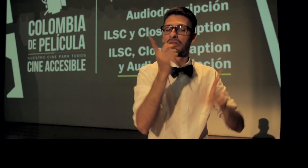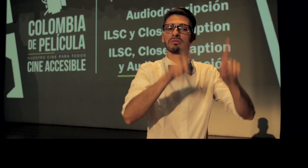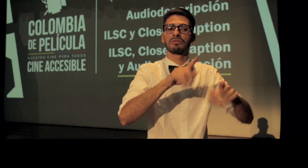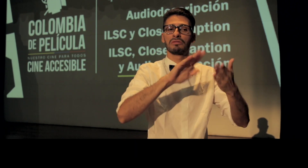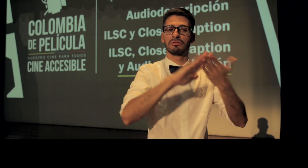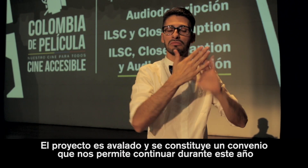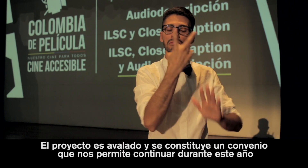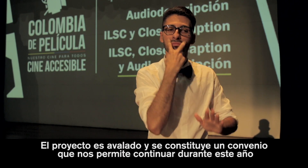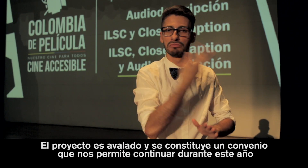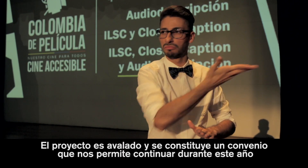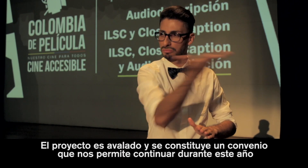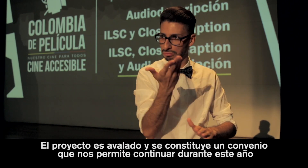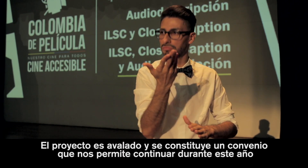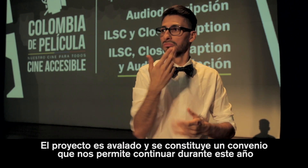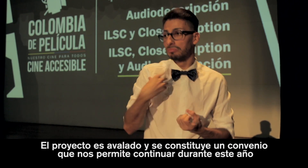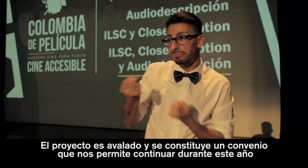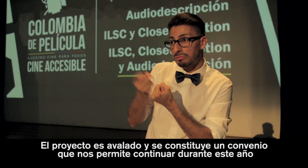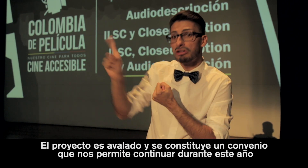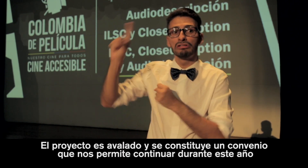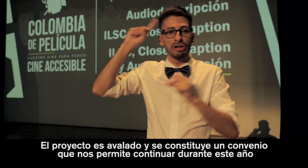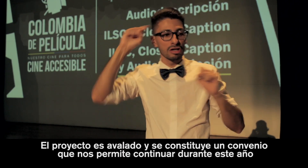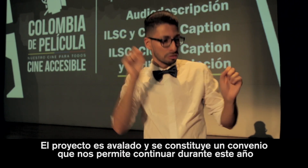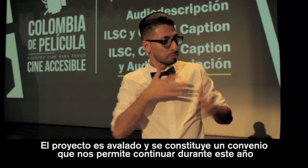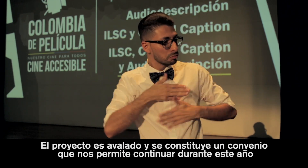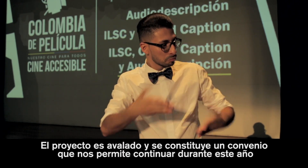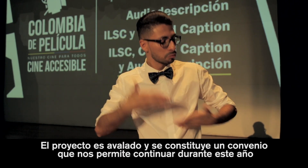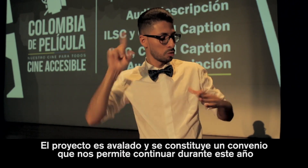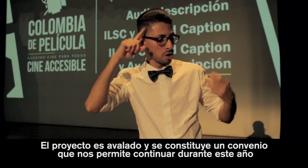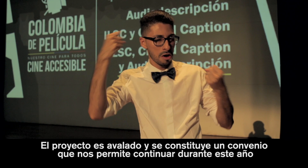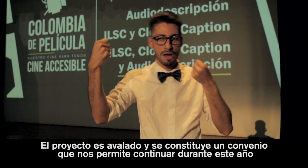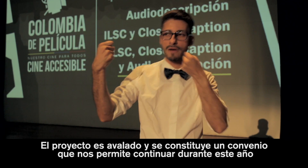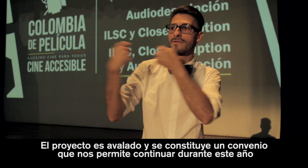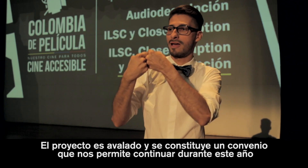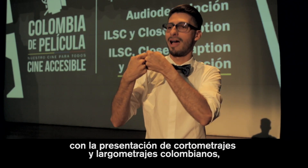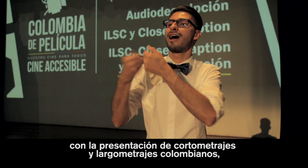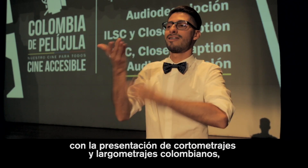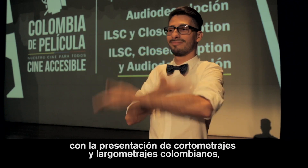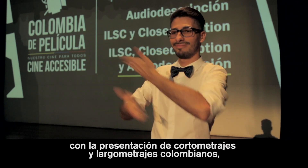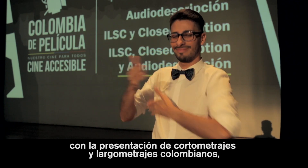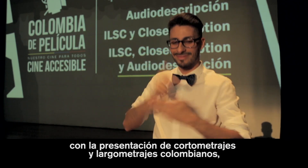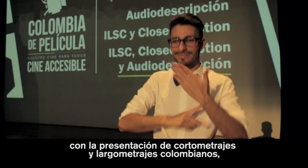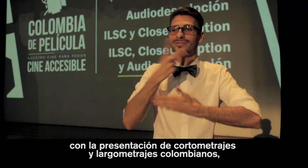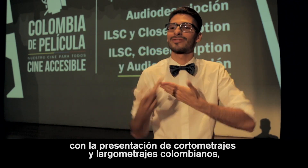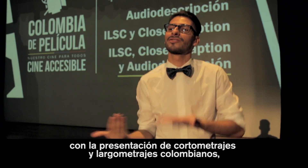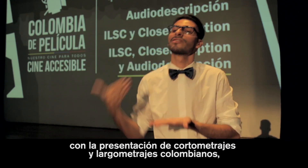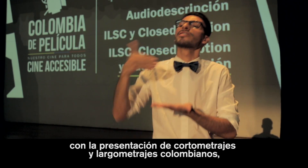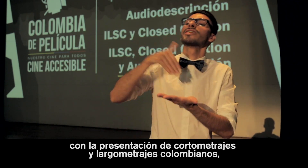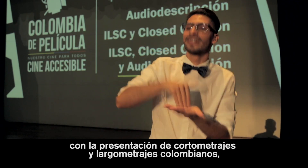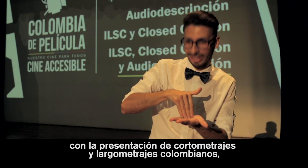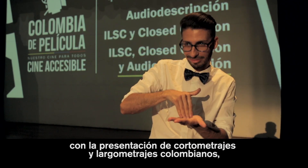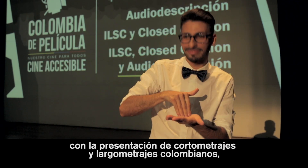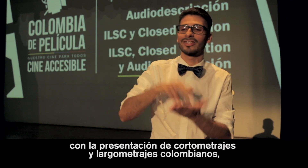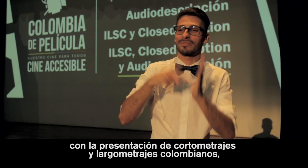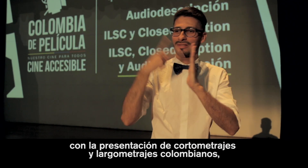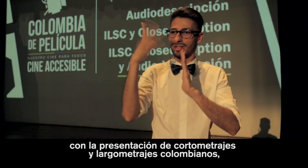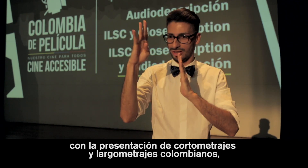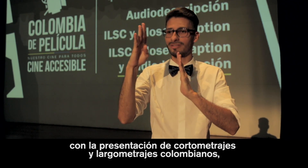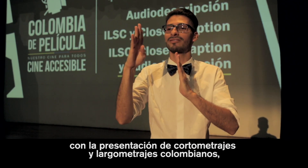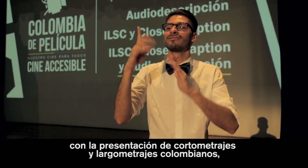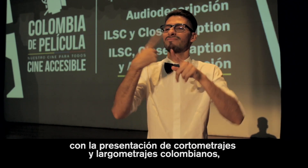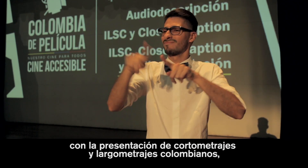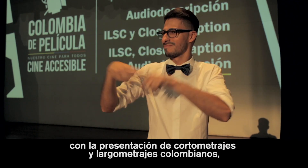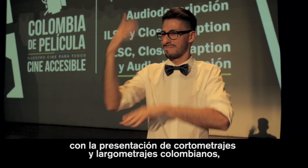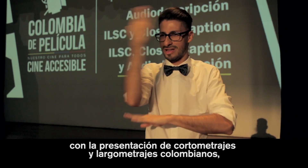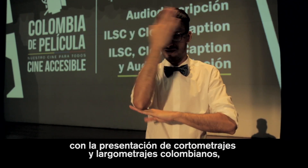Música El proyecto es avalado y se constituye un convenio que nos permite darle continuidad durante este año A la presentación de